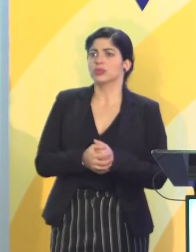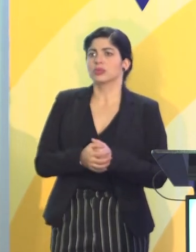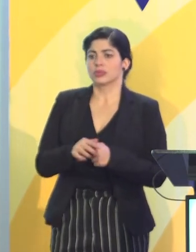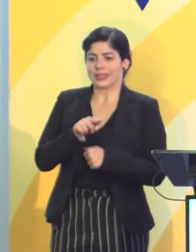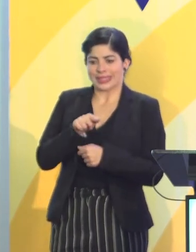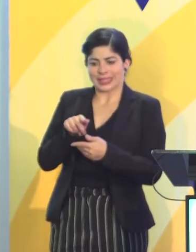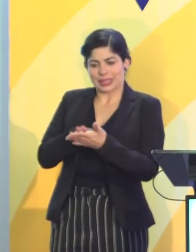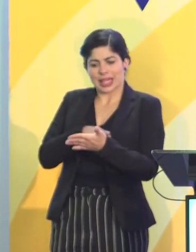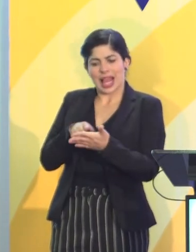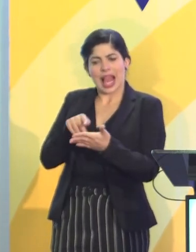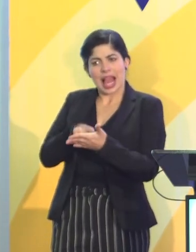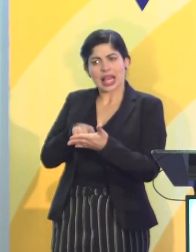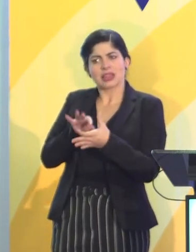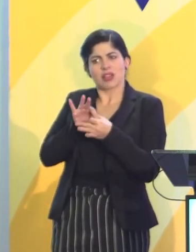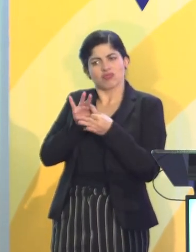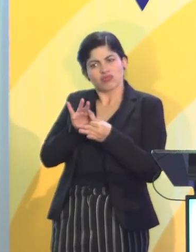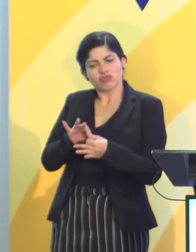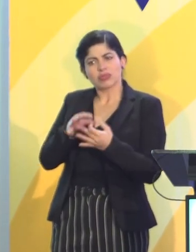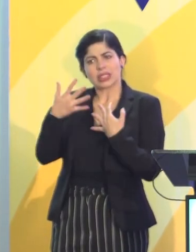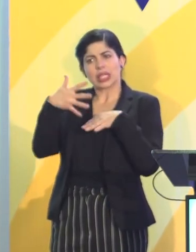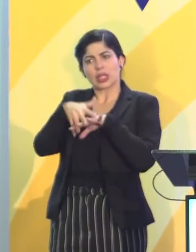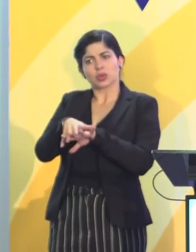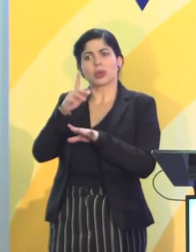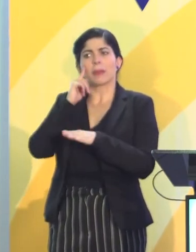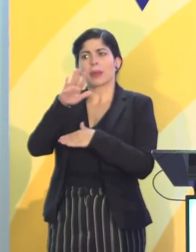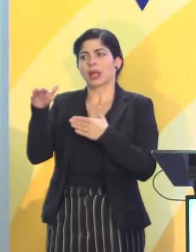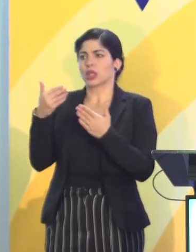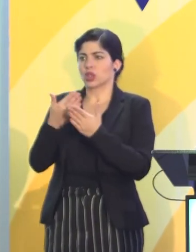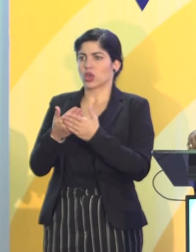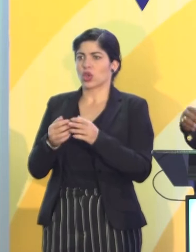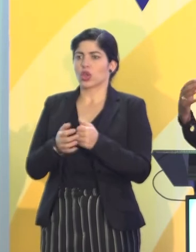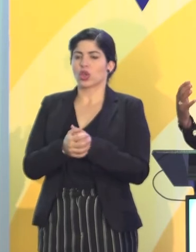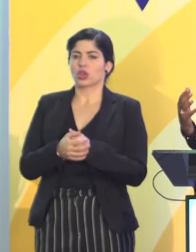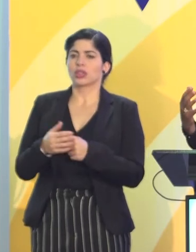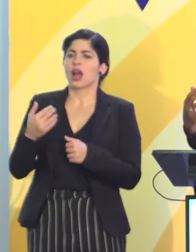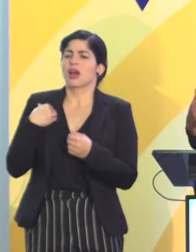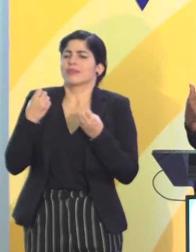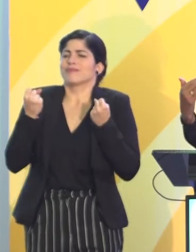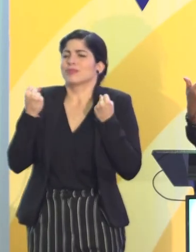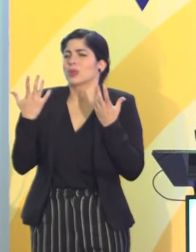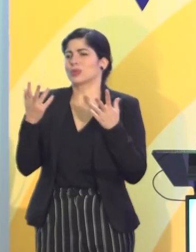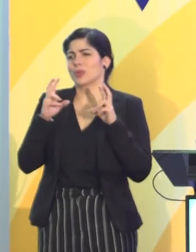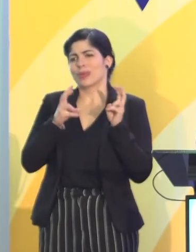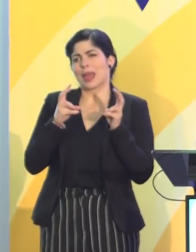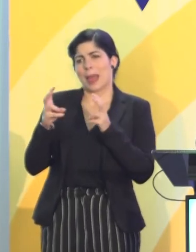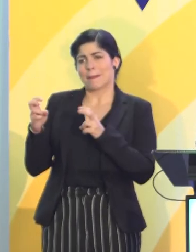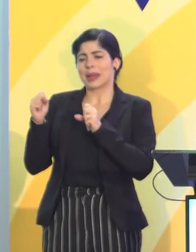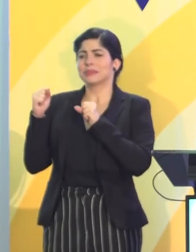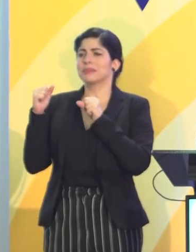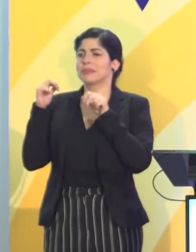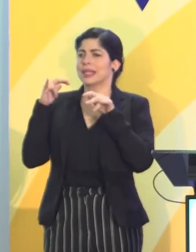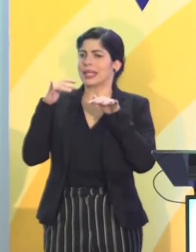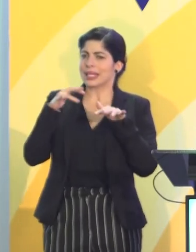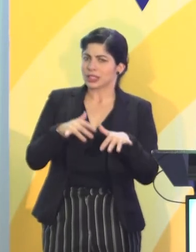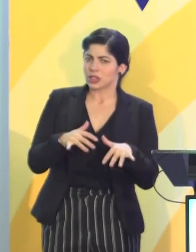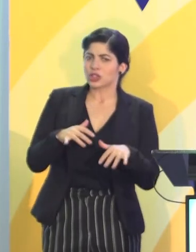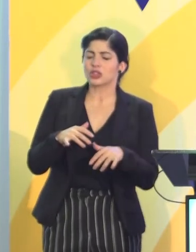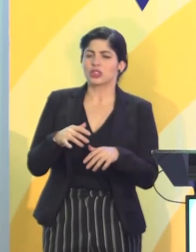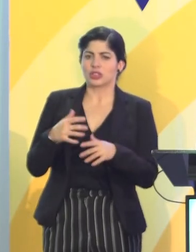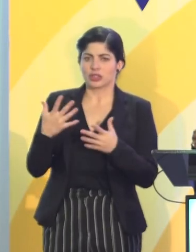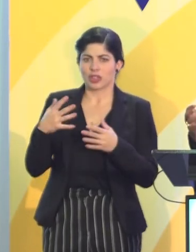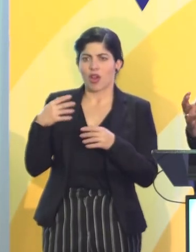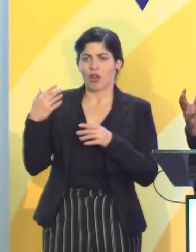es una agenda de inclusión para todos y todas. Tenemos muchos temas, el tema de las migraciones que nos